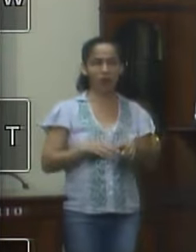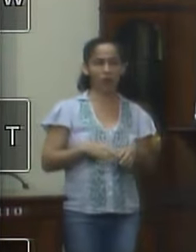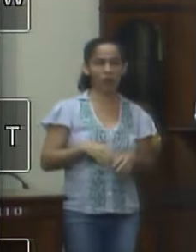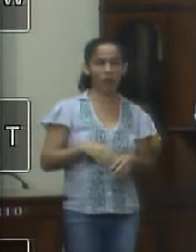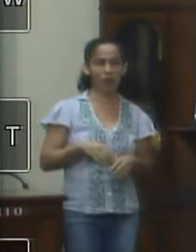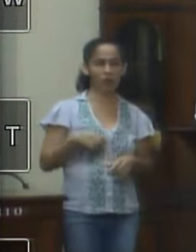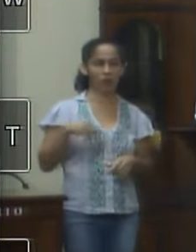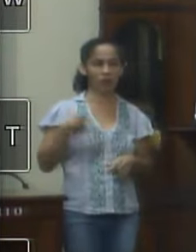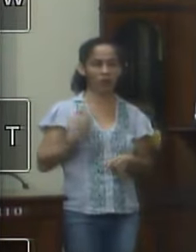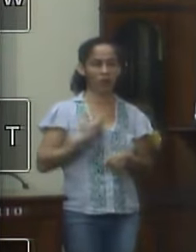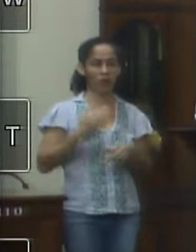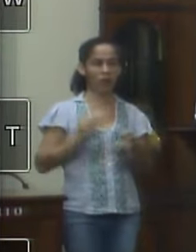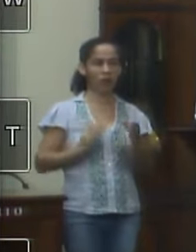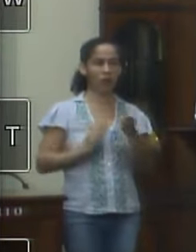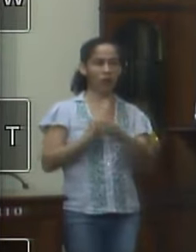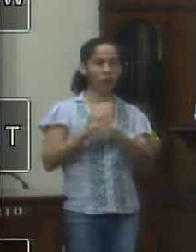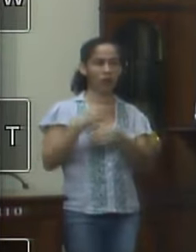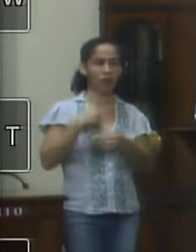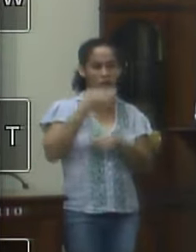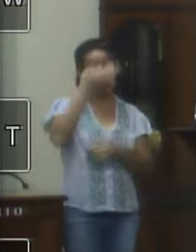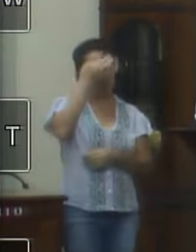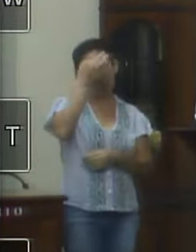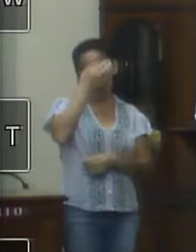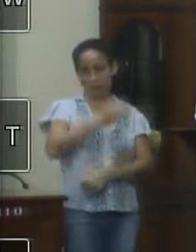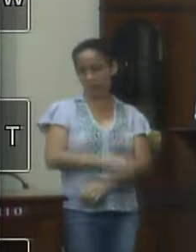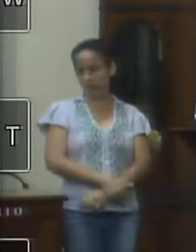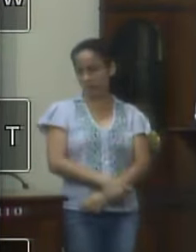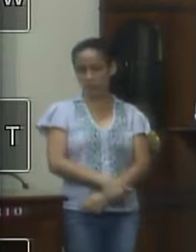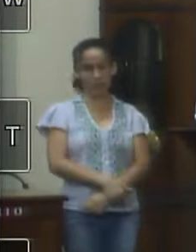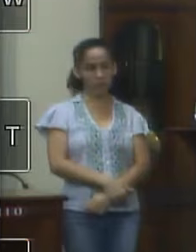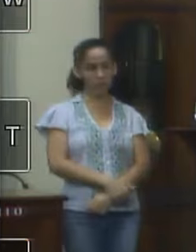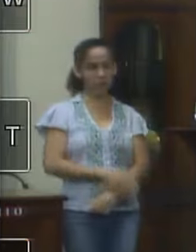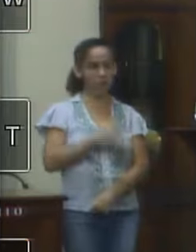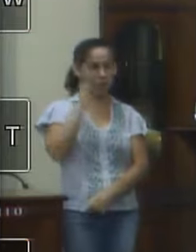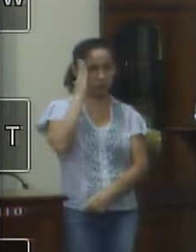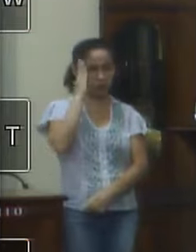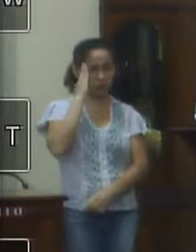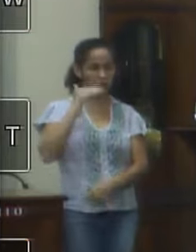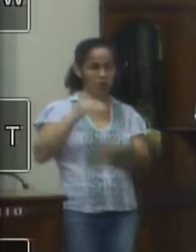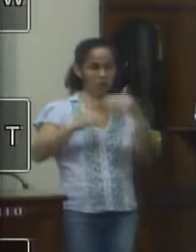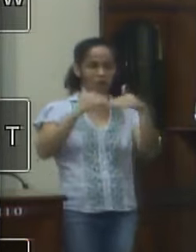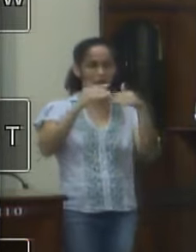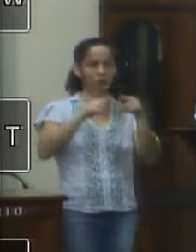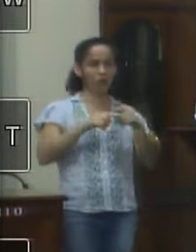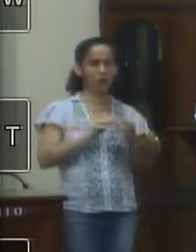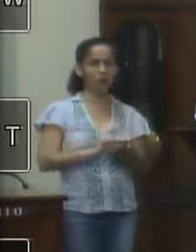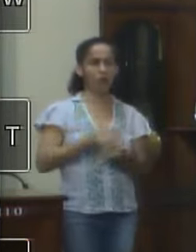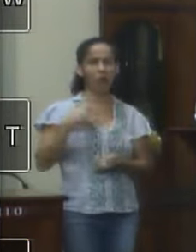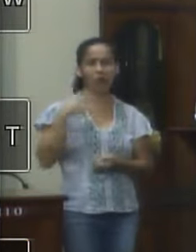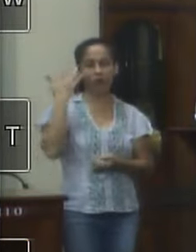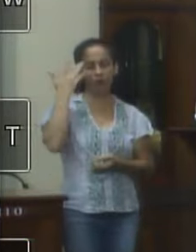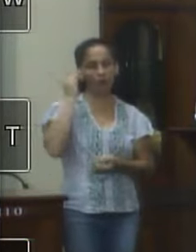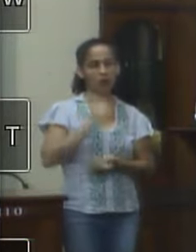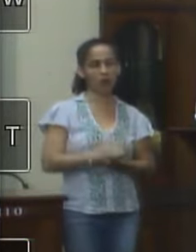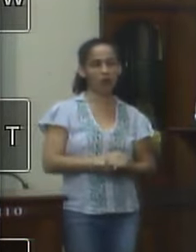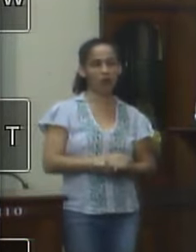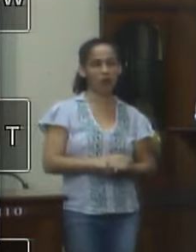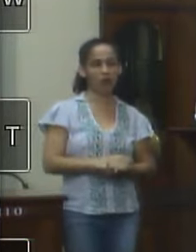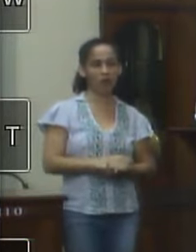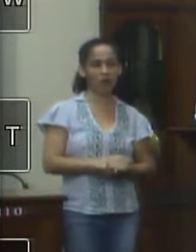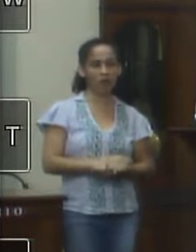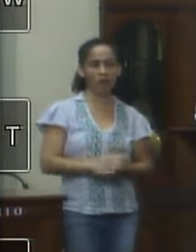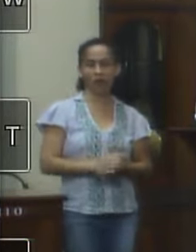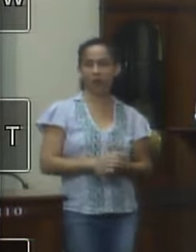são aprovados pela minha consciência sabe eu acho que ele está indo muito bem mas eu acho que ele tem que ter uma